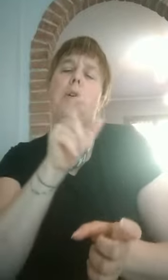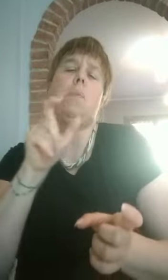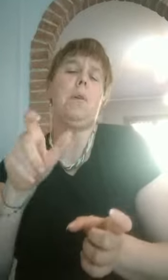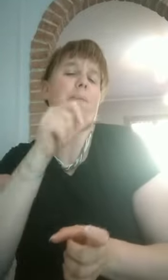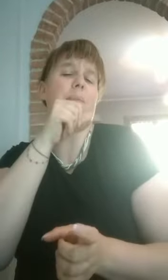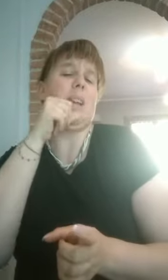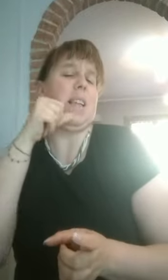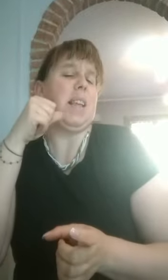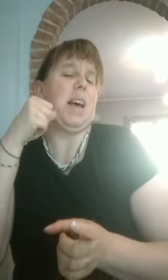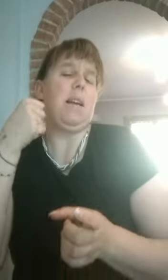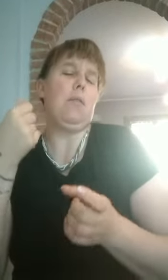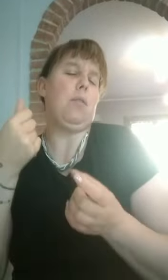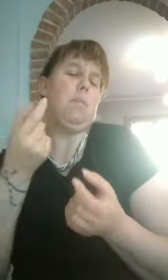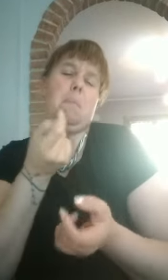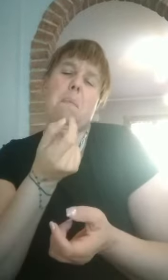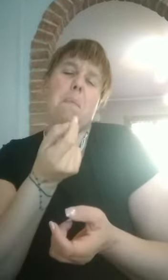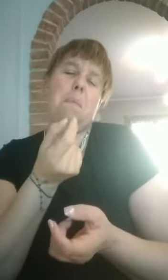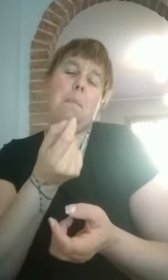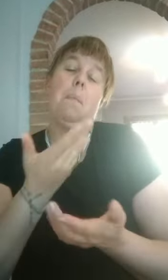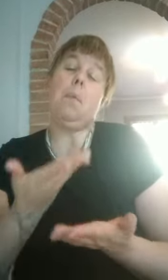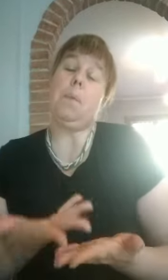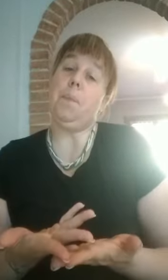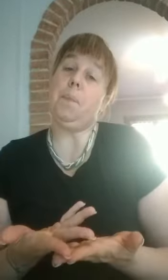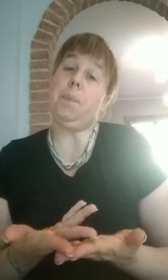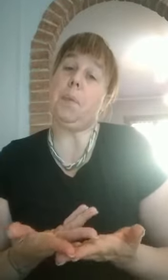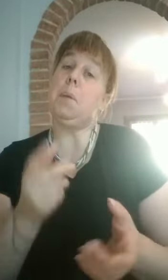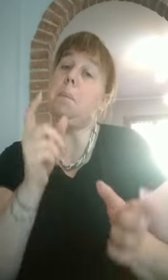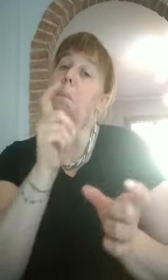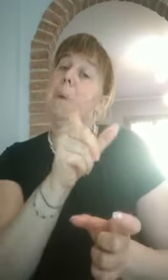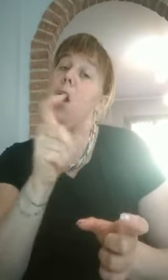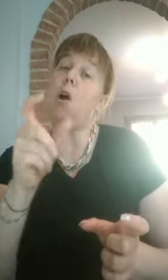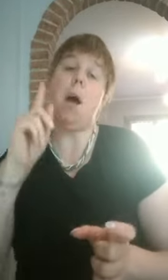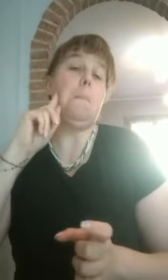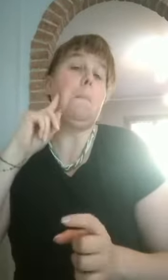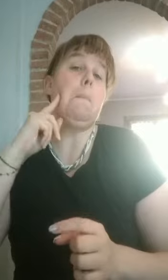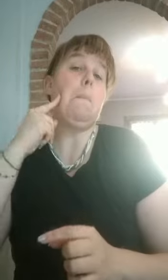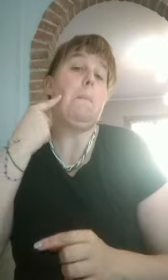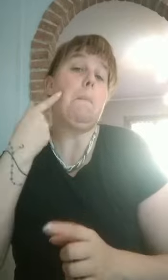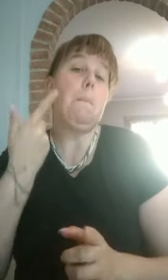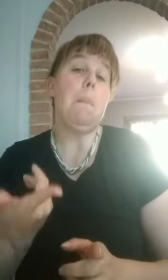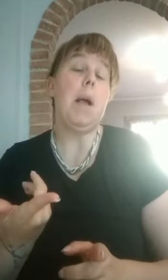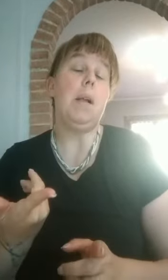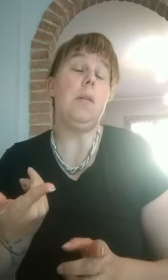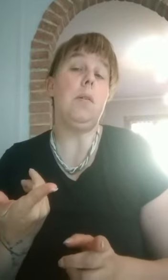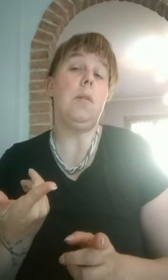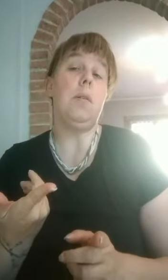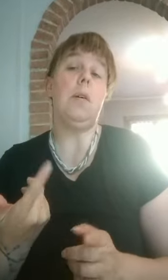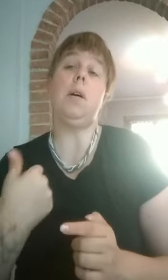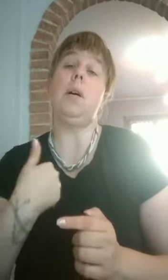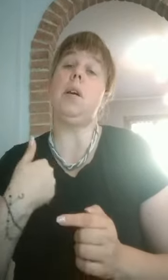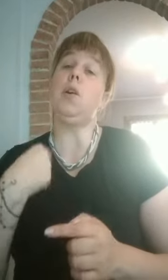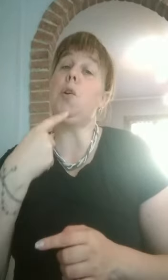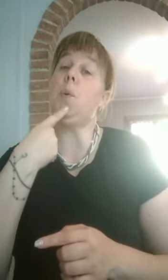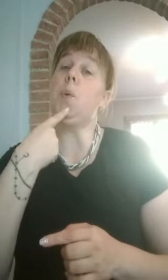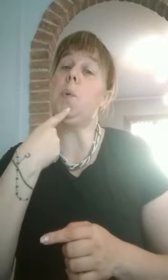alla nostra mamma, quella più speciale e che la rende tanto felice è quella più semplice.